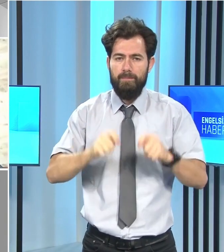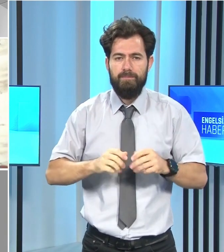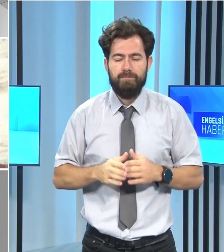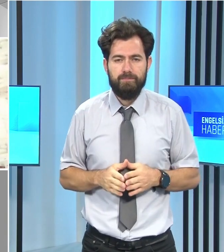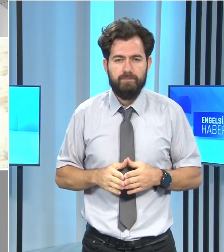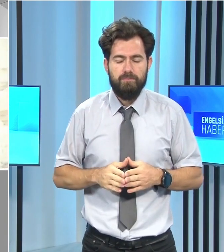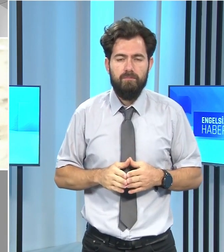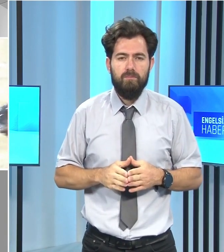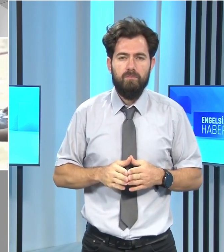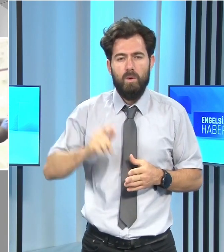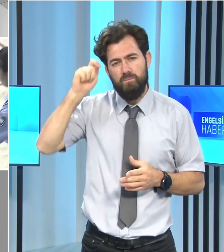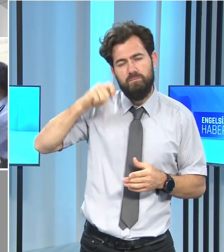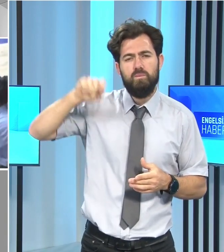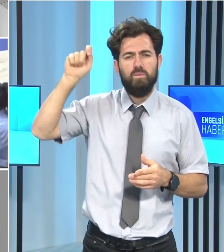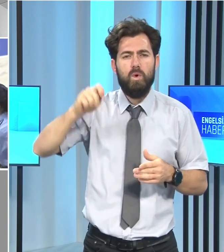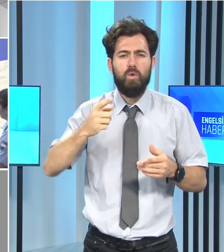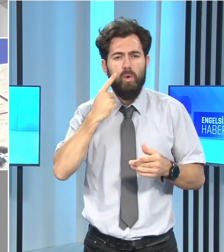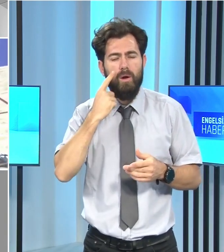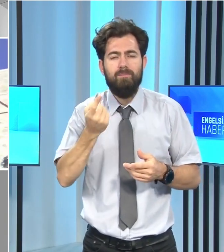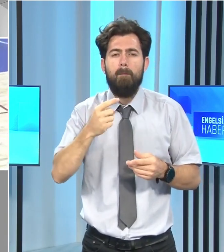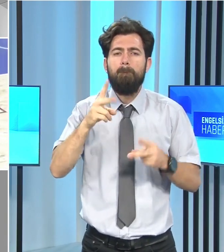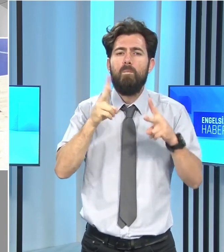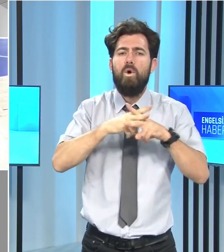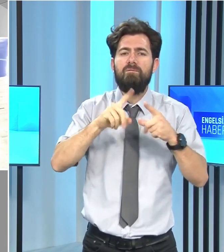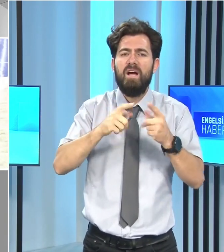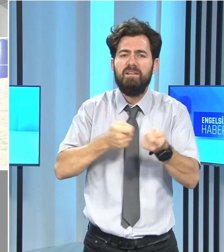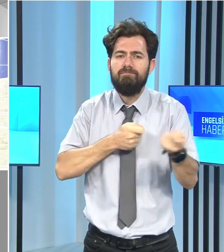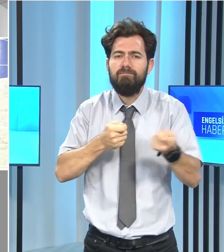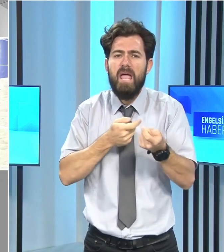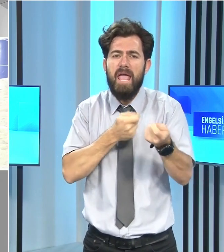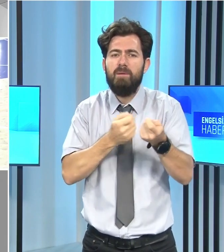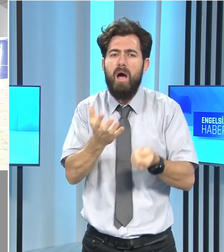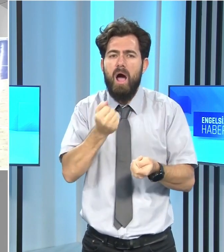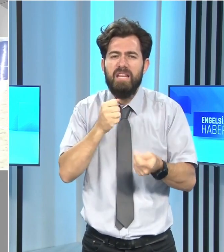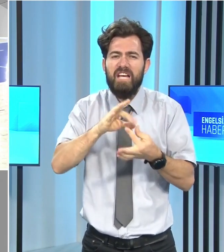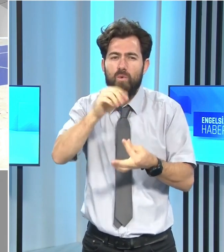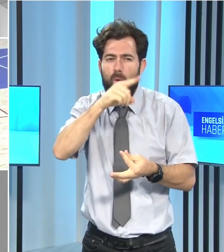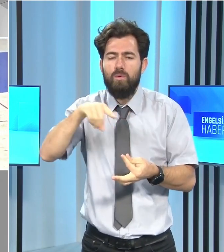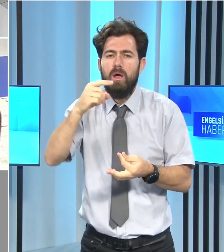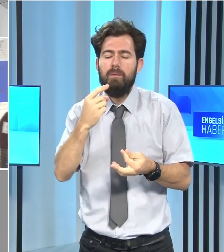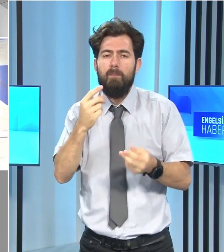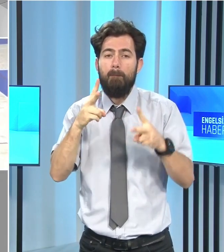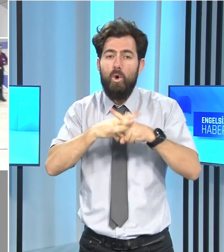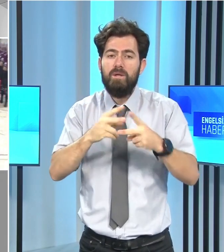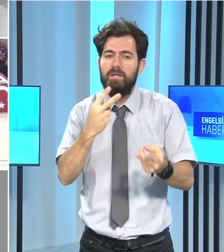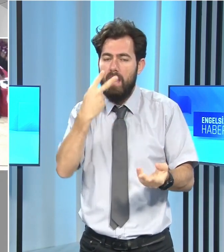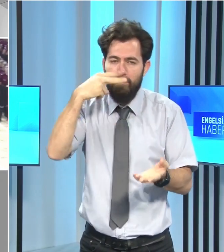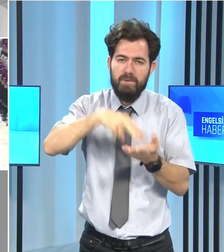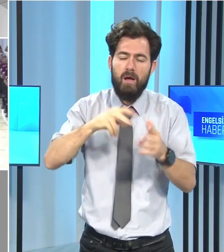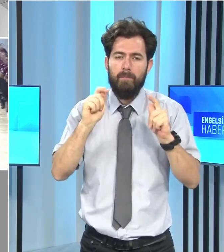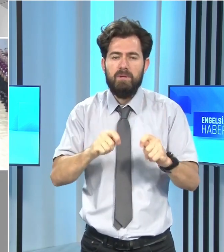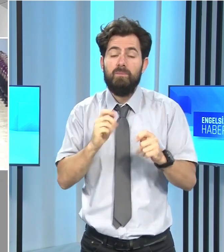Törende polis ve itfaiye eğitimi alan öğrenciler polis yemin etti. Daha sonra